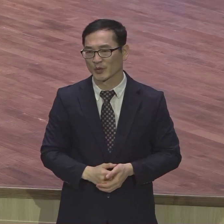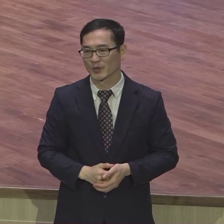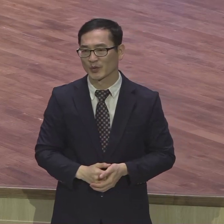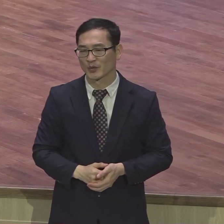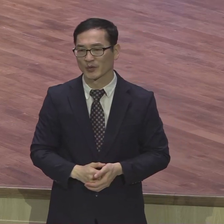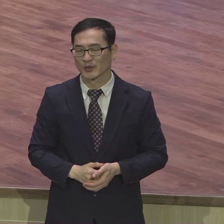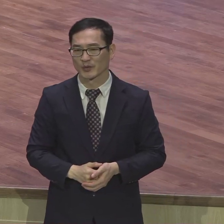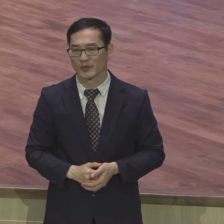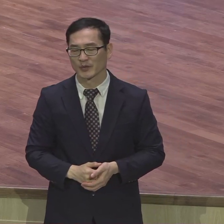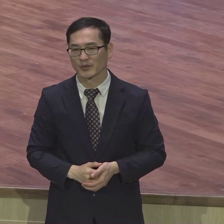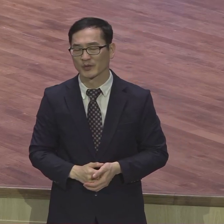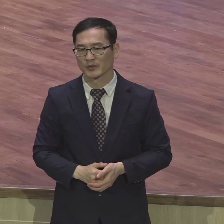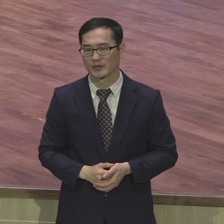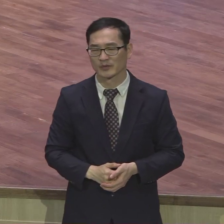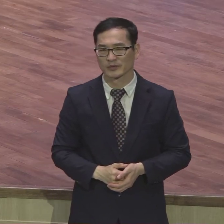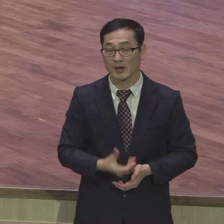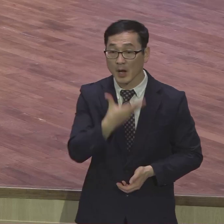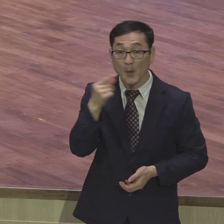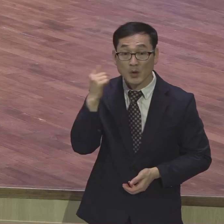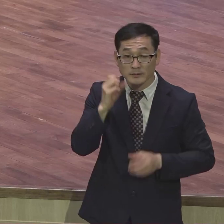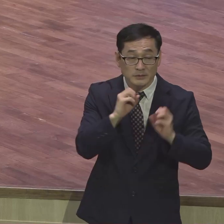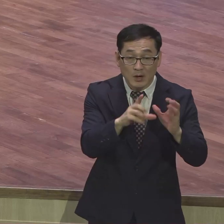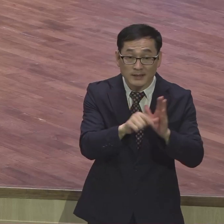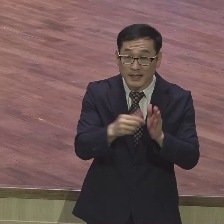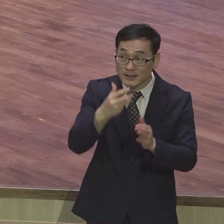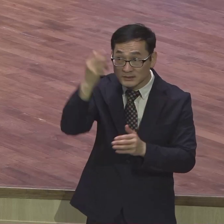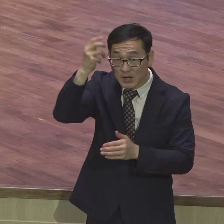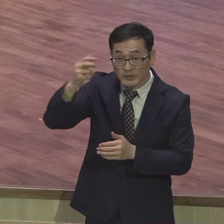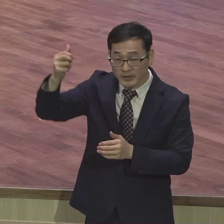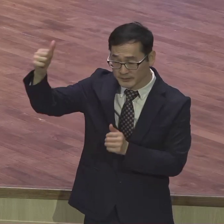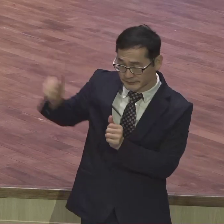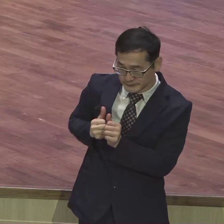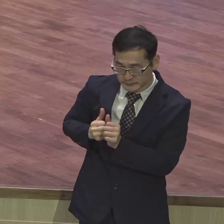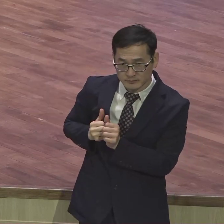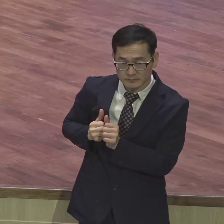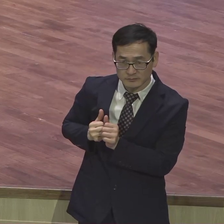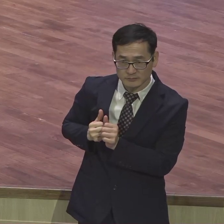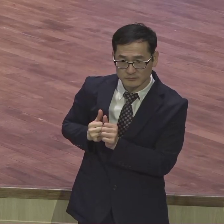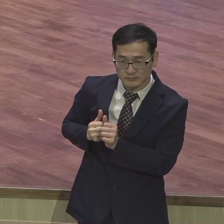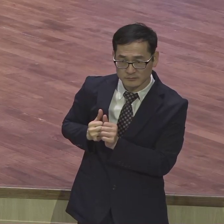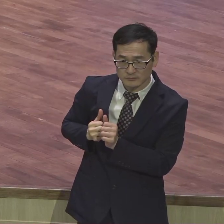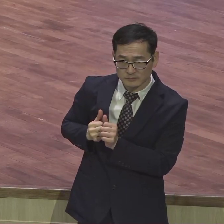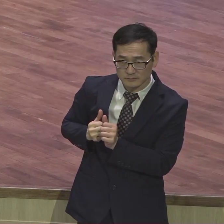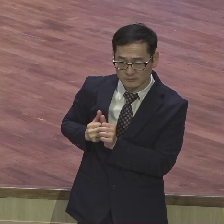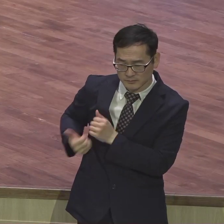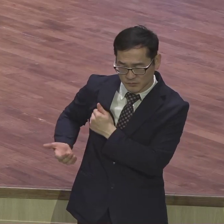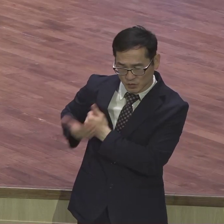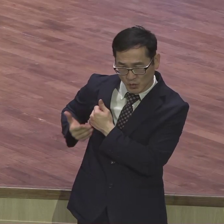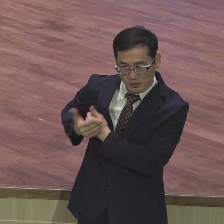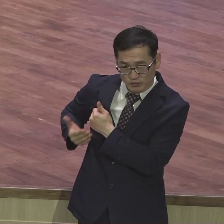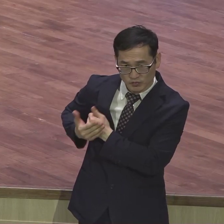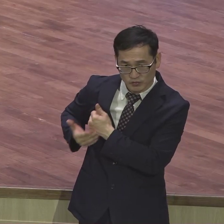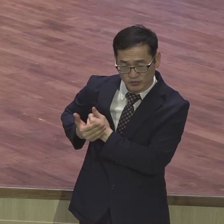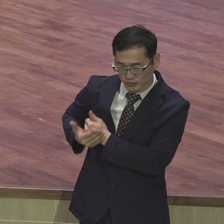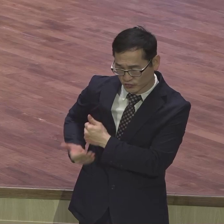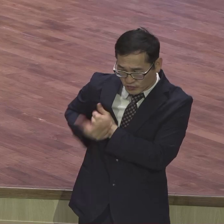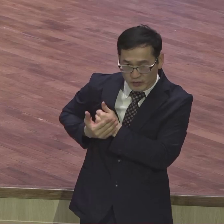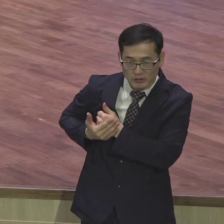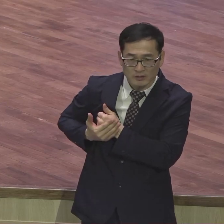복음을 전하면요 성령의 능력의 역사심을 복음을 전할 때 처음 할 수 있어요